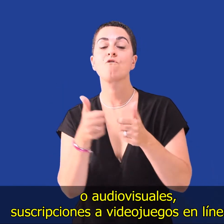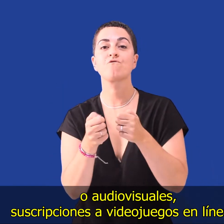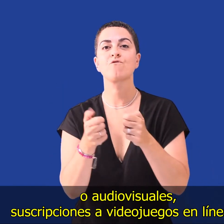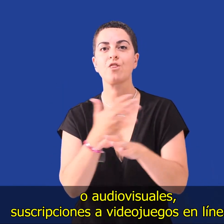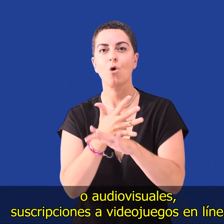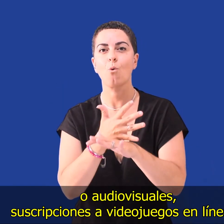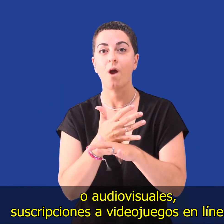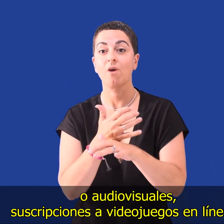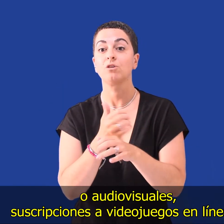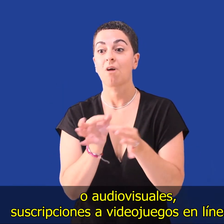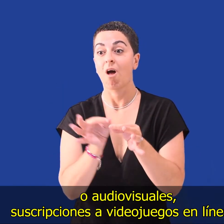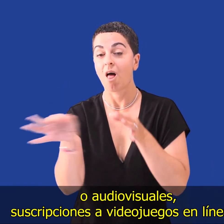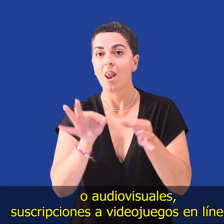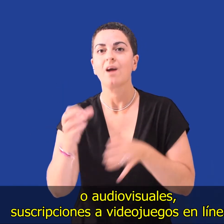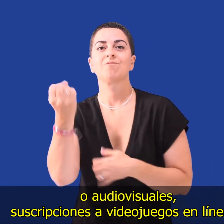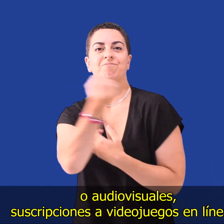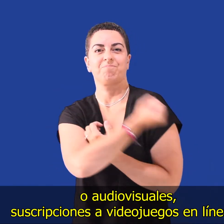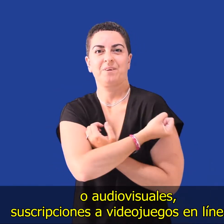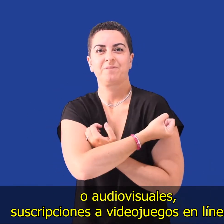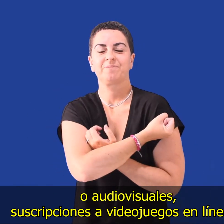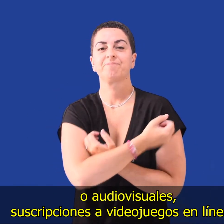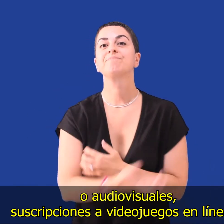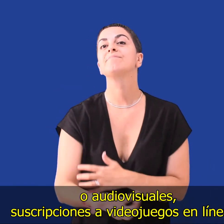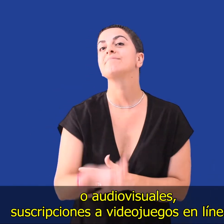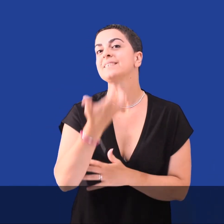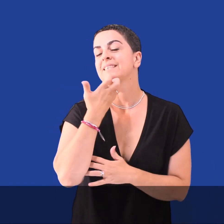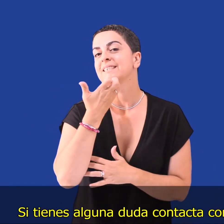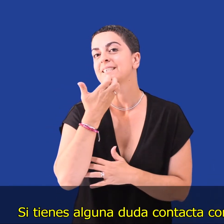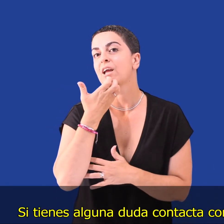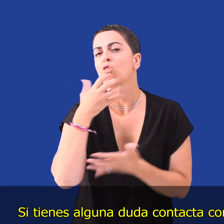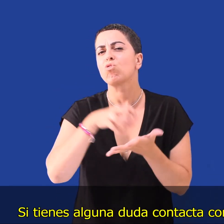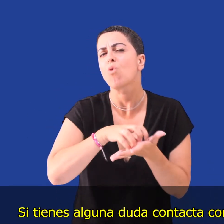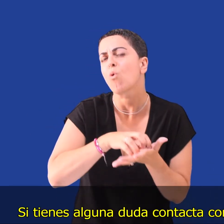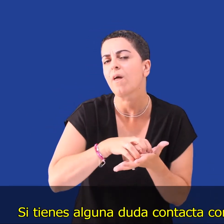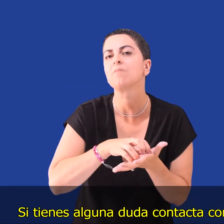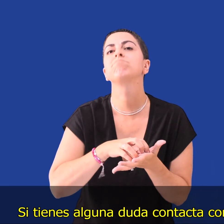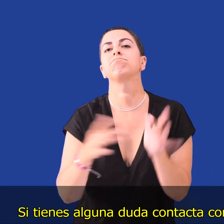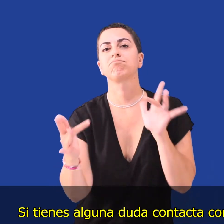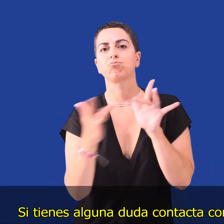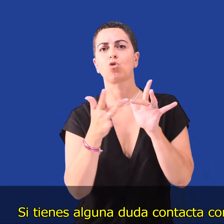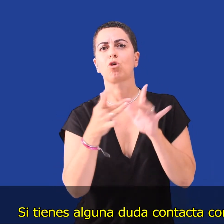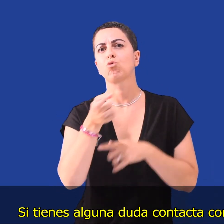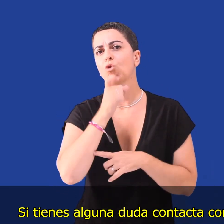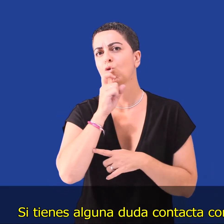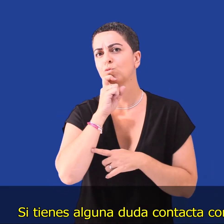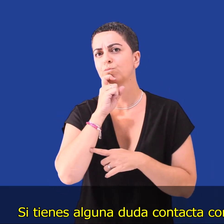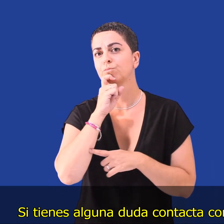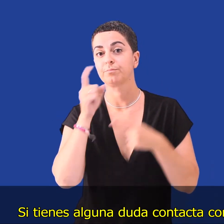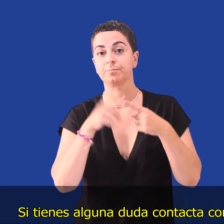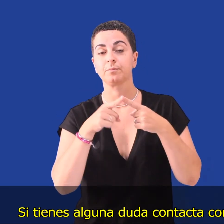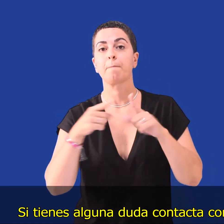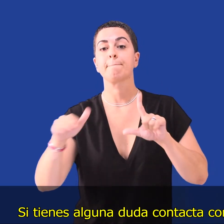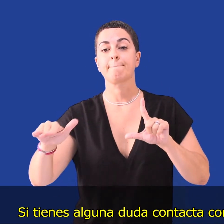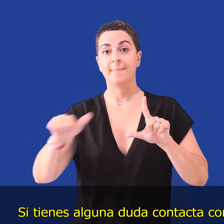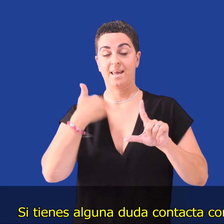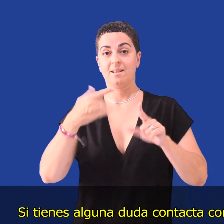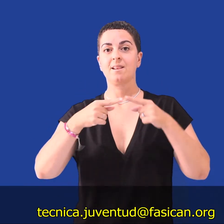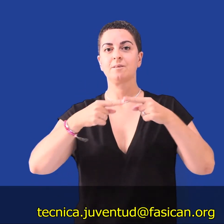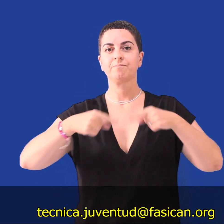Suscripciones a videojuegos en línea. Si tienes alguna duda, contacta con técnica